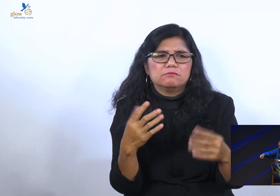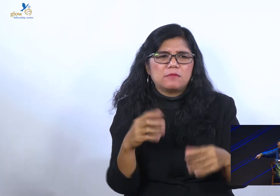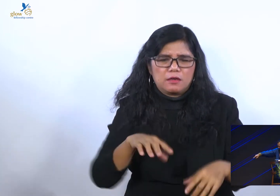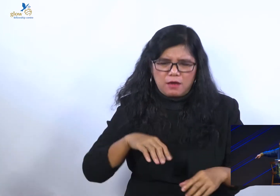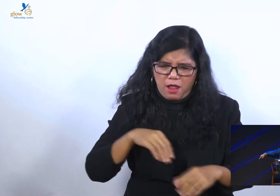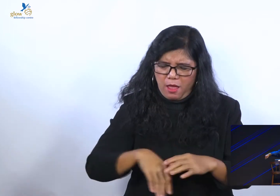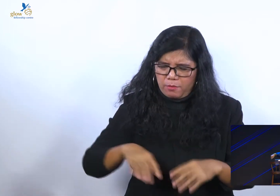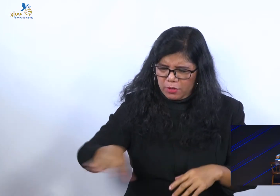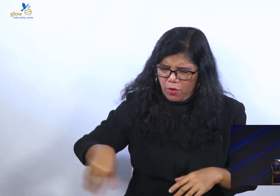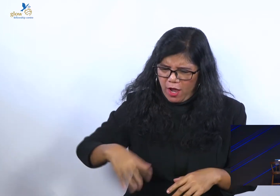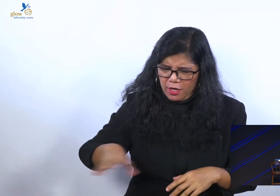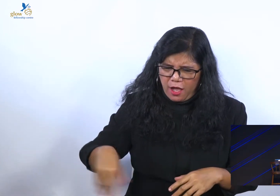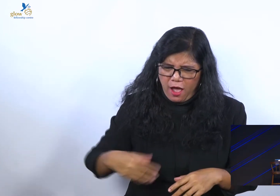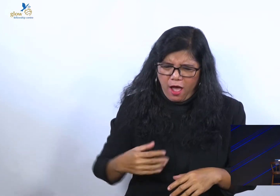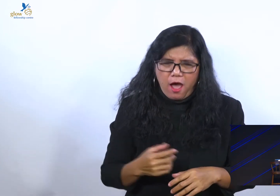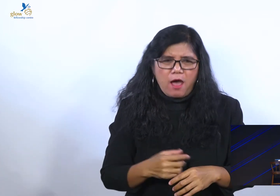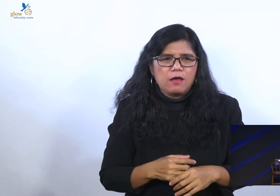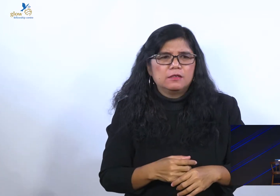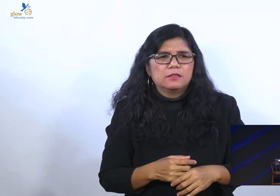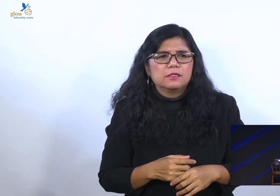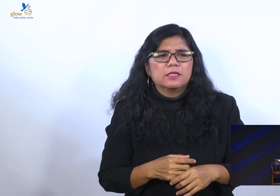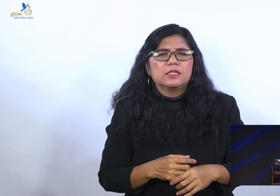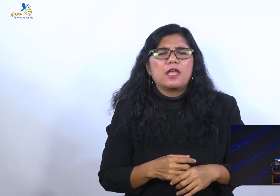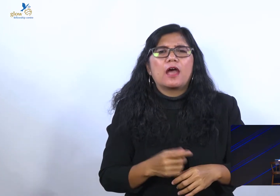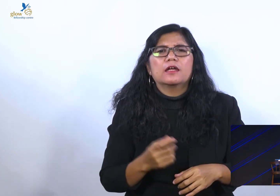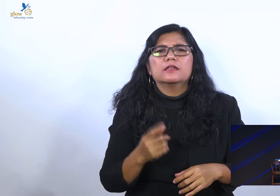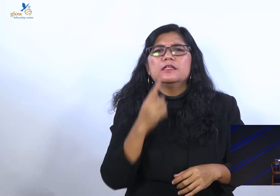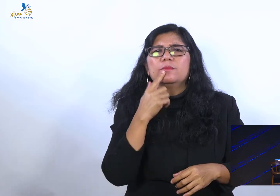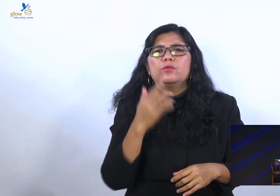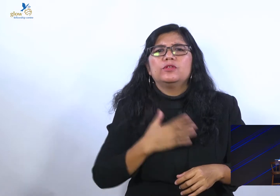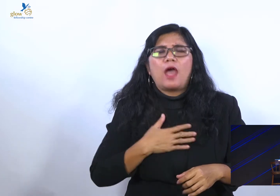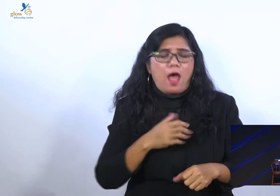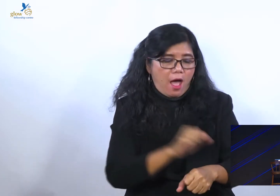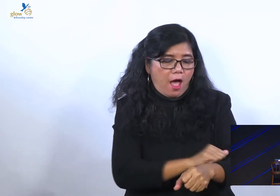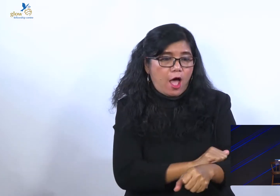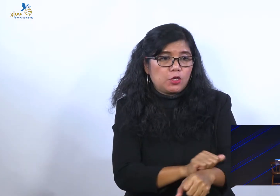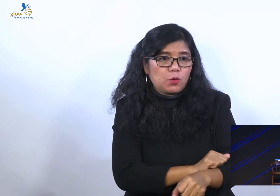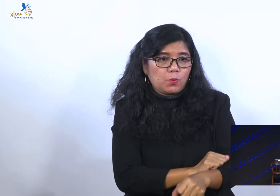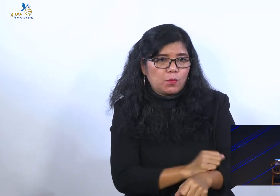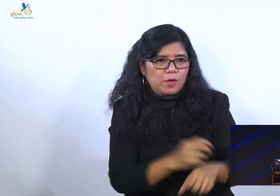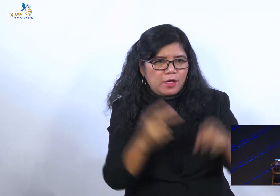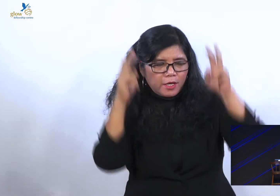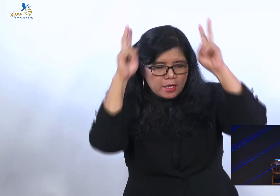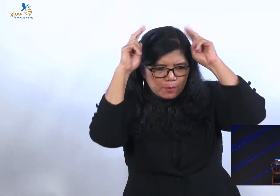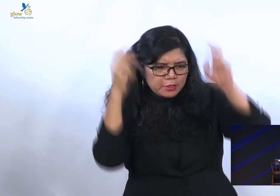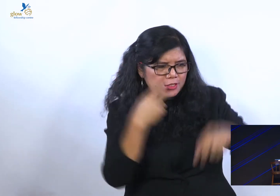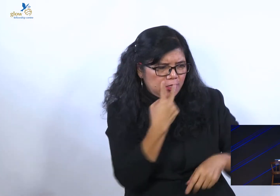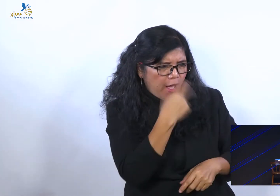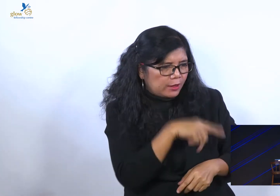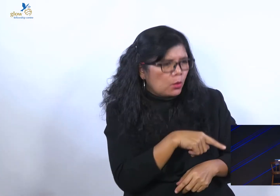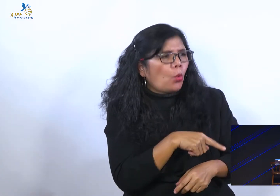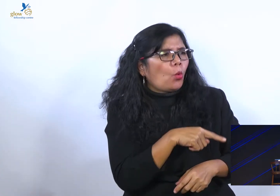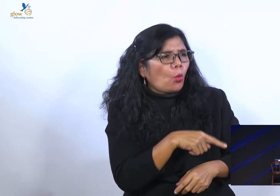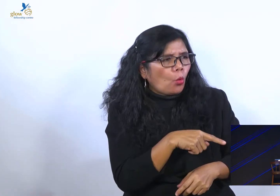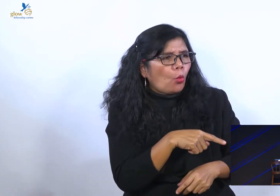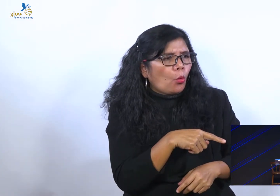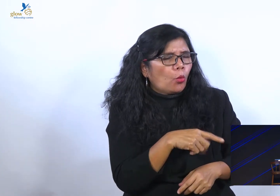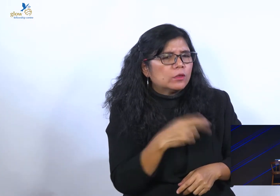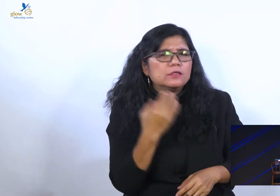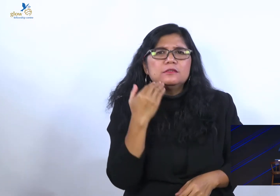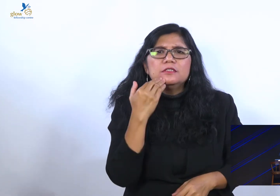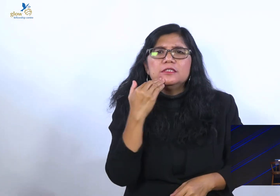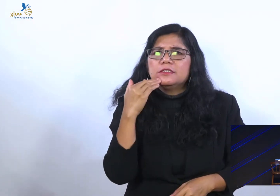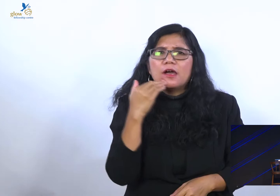dan ada pagar atas segala sesuatu yang dipunyainya, jadi saudara-saudara yang kasih dalam Tuhan, orang benar kata Alkitab dijaga Tuhan